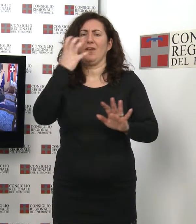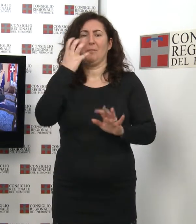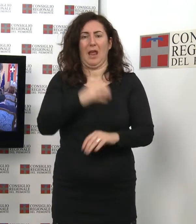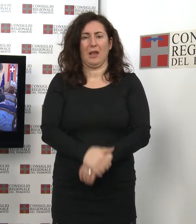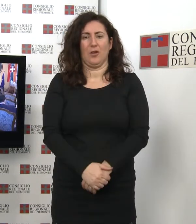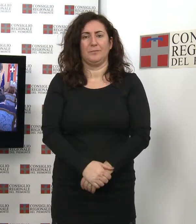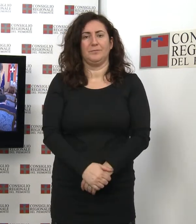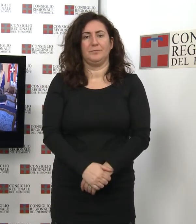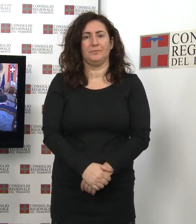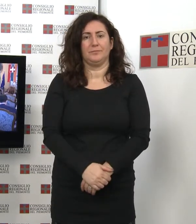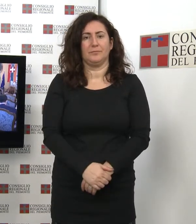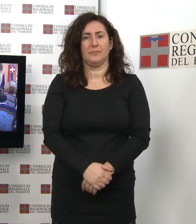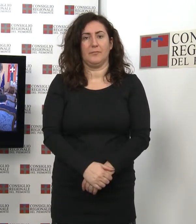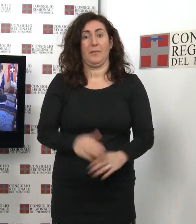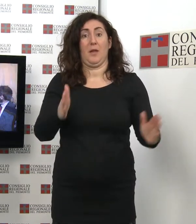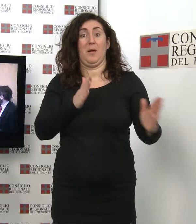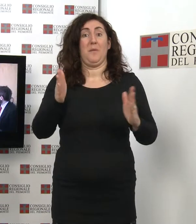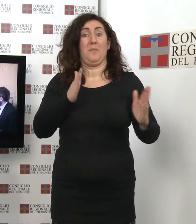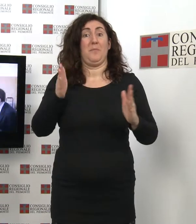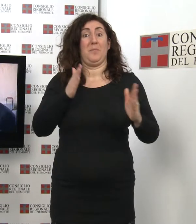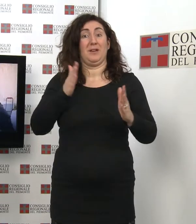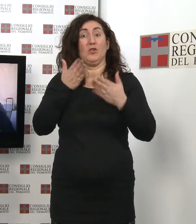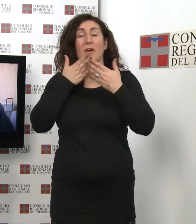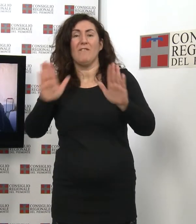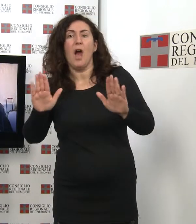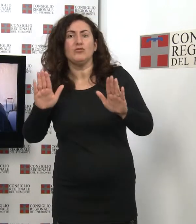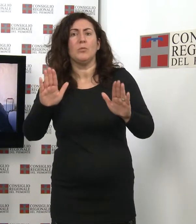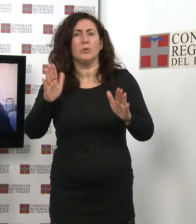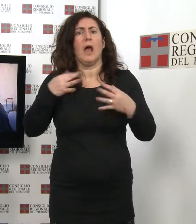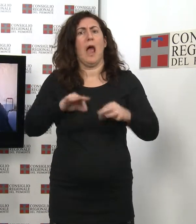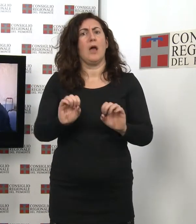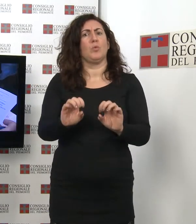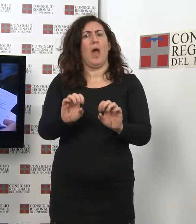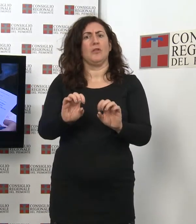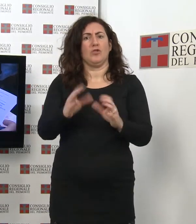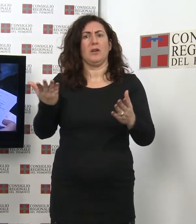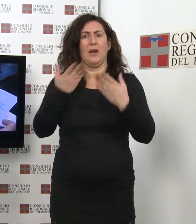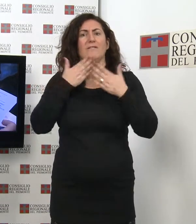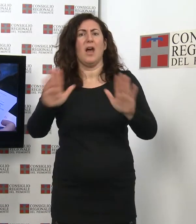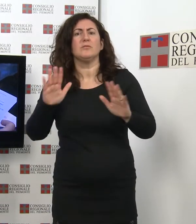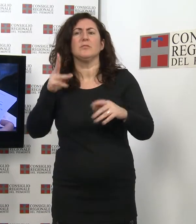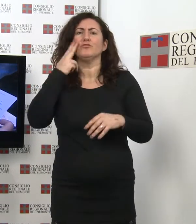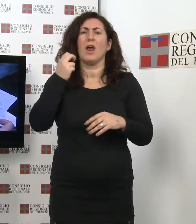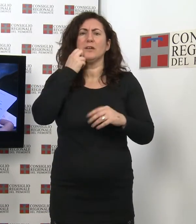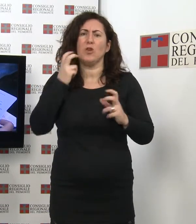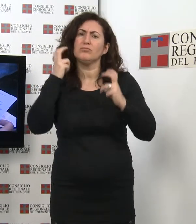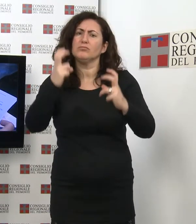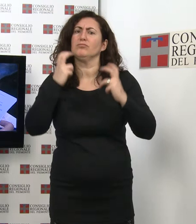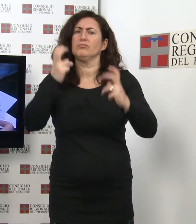Educare al tempo dei social network. Facebook, genitori alla riscossa, va de mecum per non smarrire i propri figli online. Il titolo del